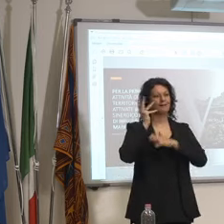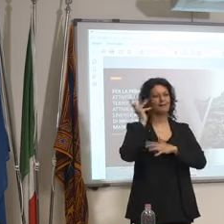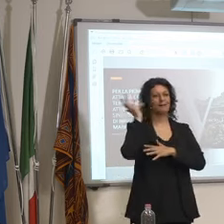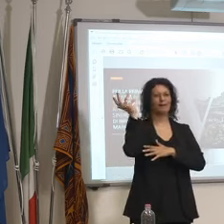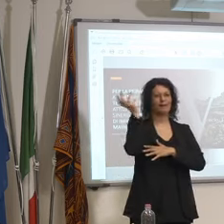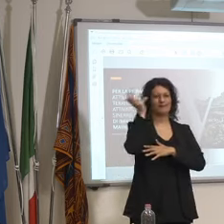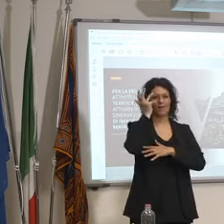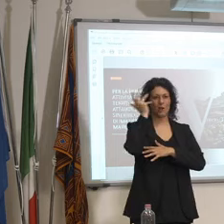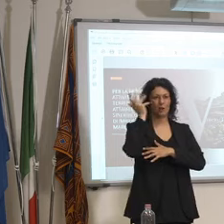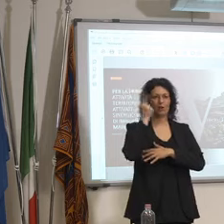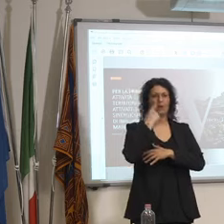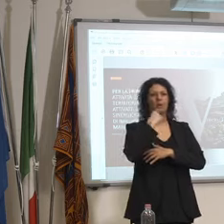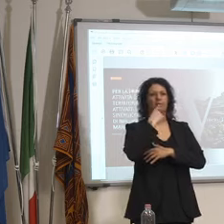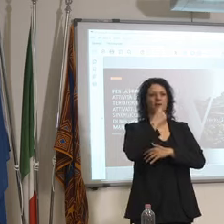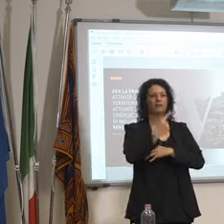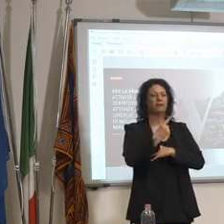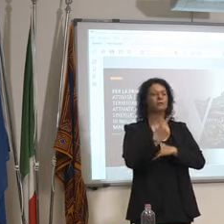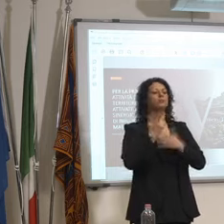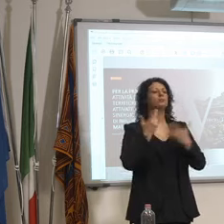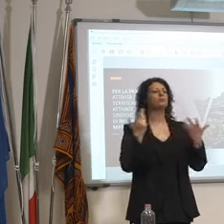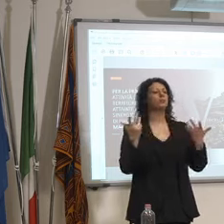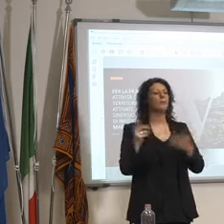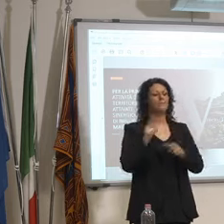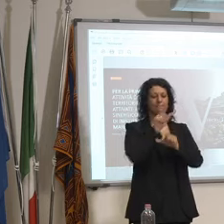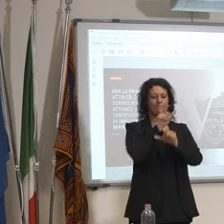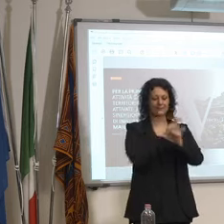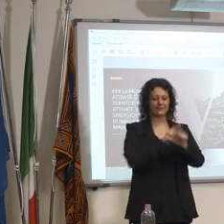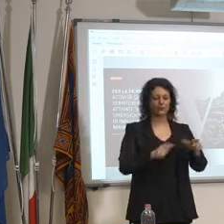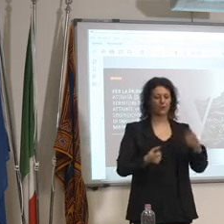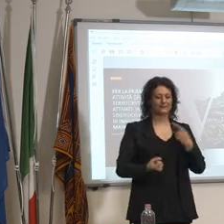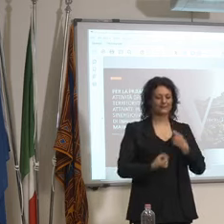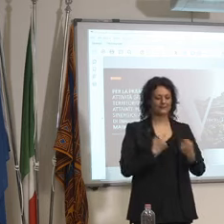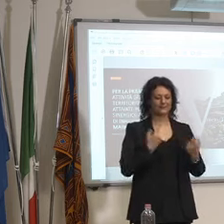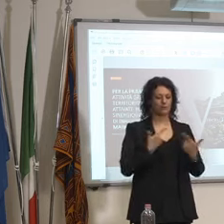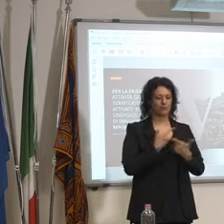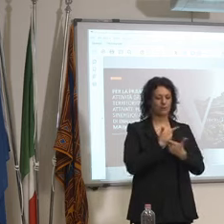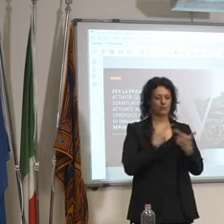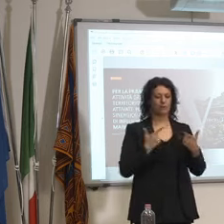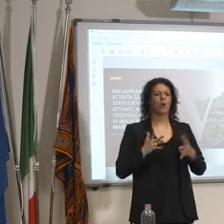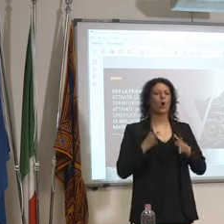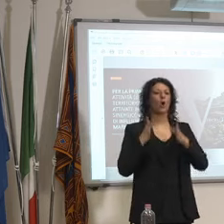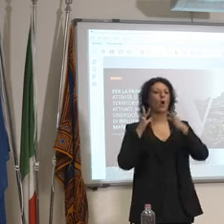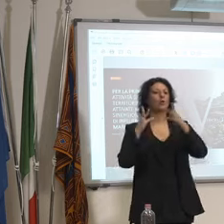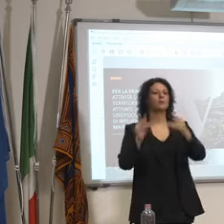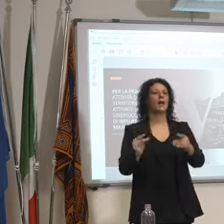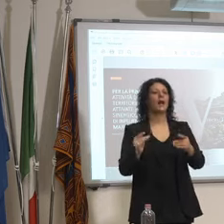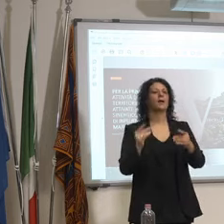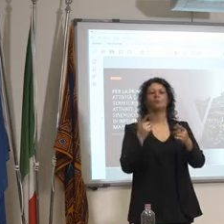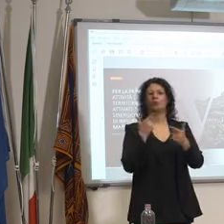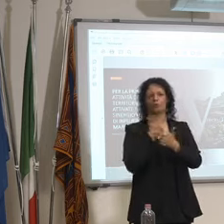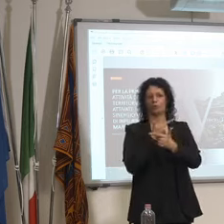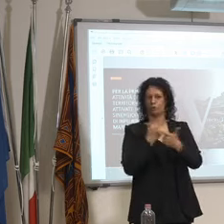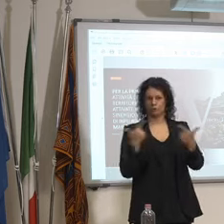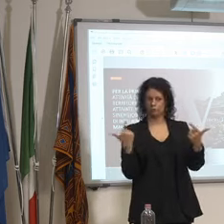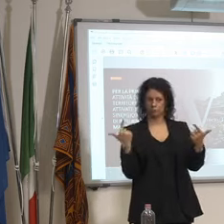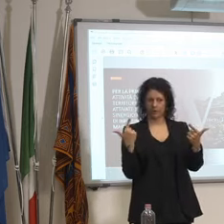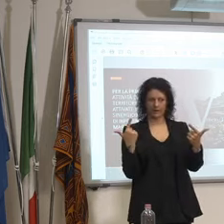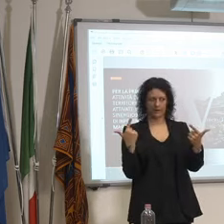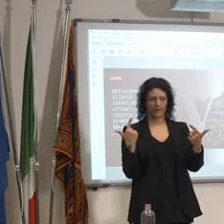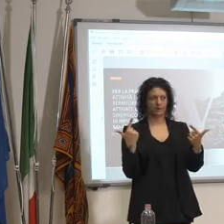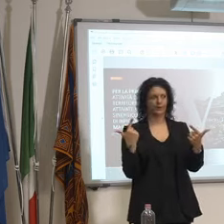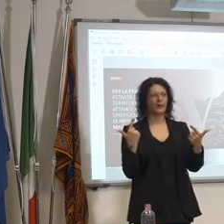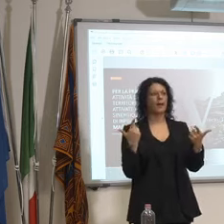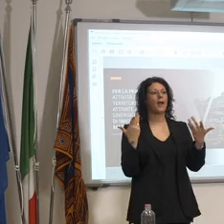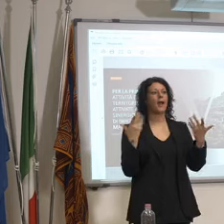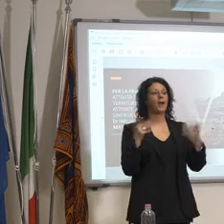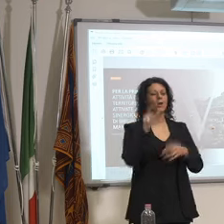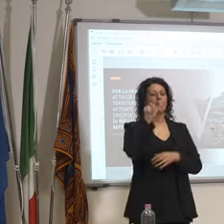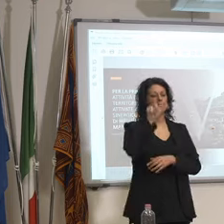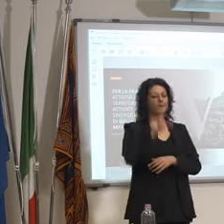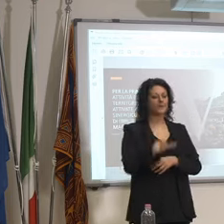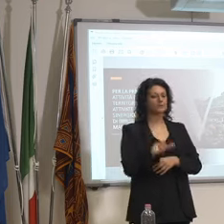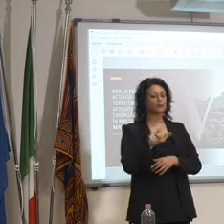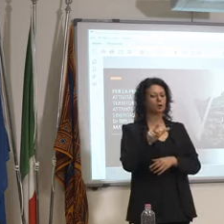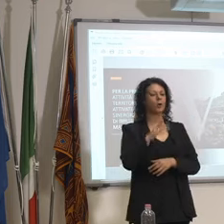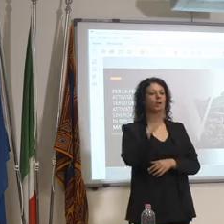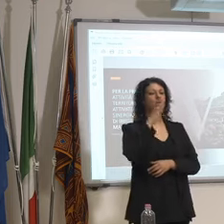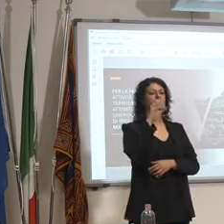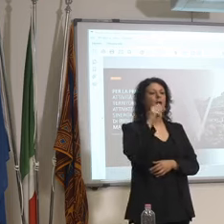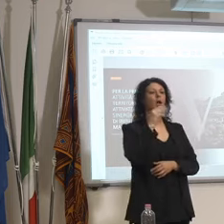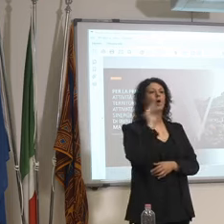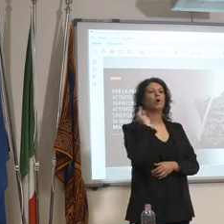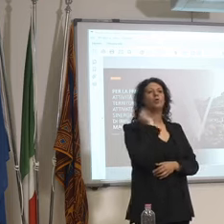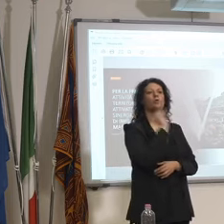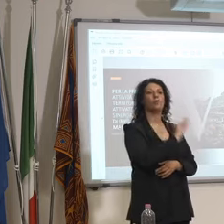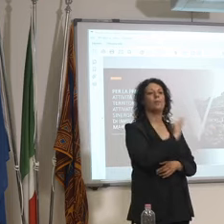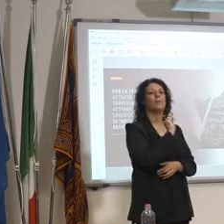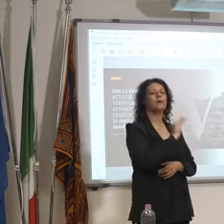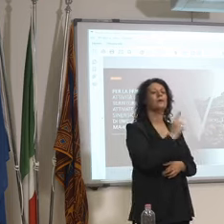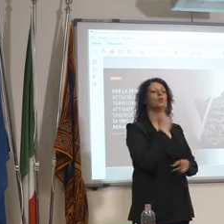contagiosità dei sintomatici per quanto l'appello che è stato è quello di tornare alla vita normale